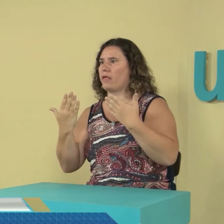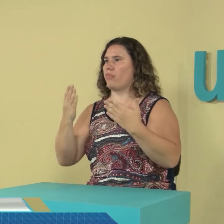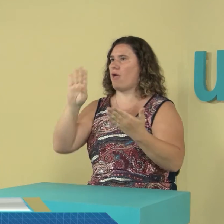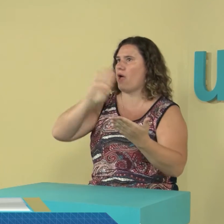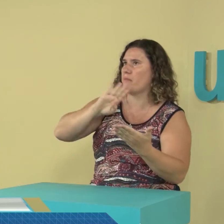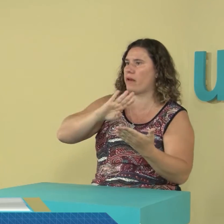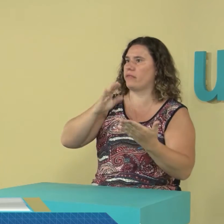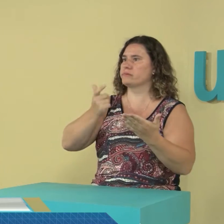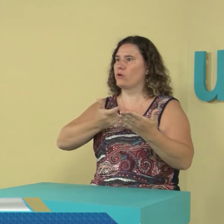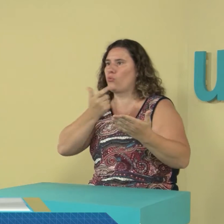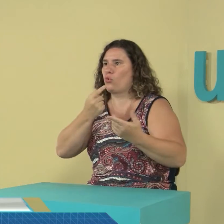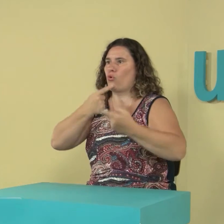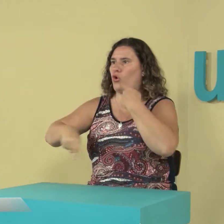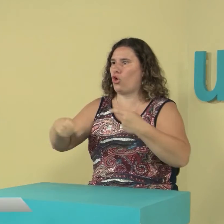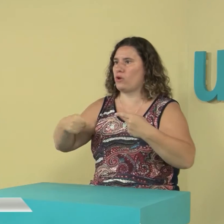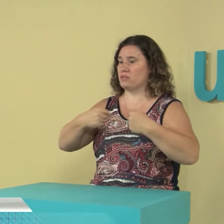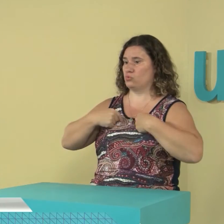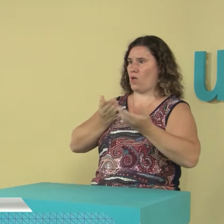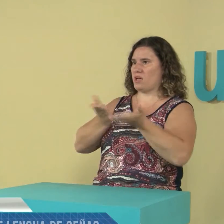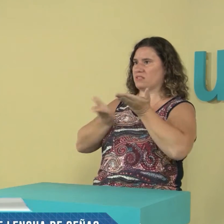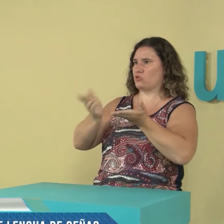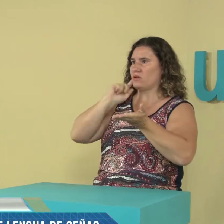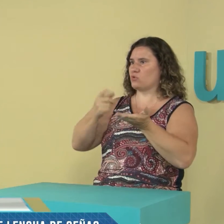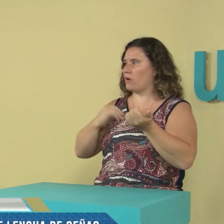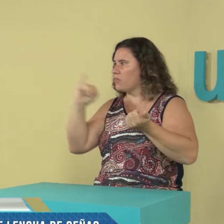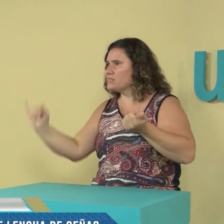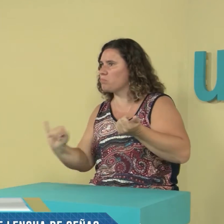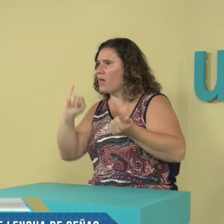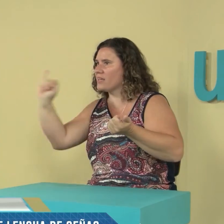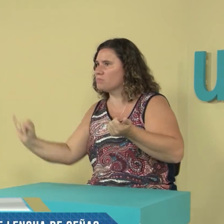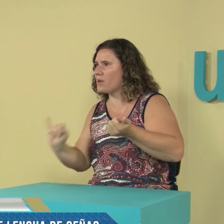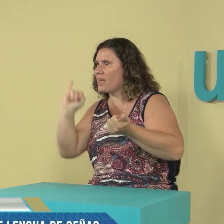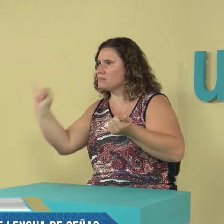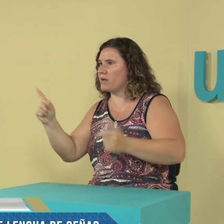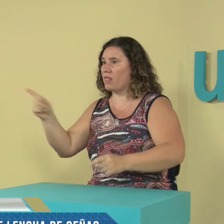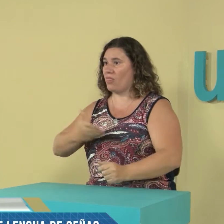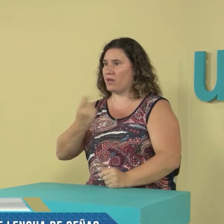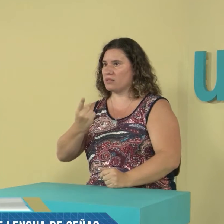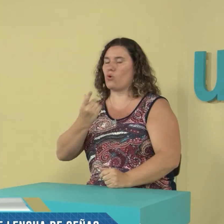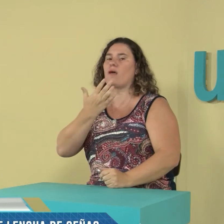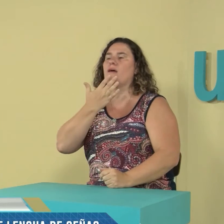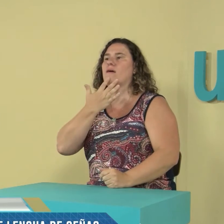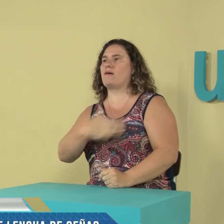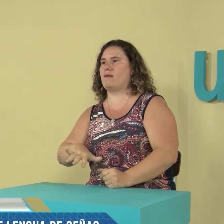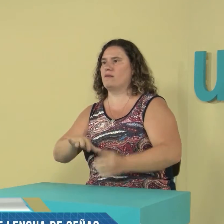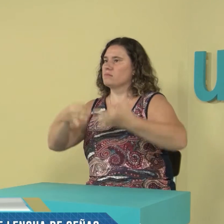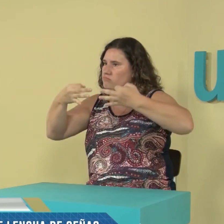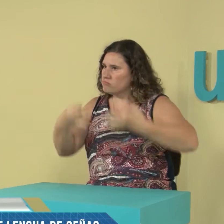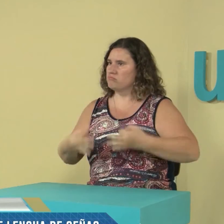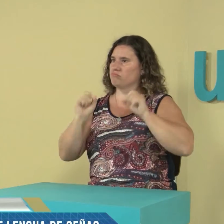También, cuando hay luz fría, cálida, los distintos colores, hay que explicarle también, le explicamos a la directora cómo